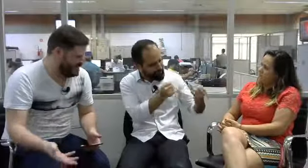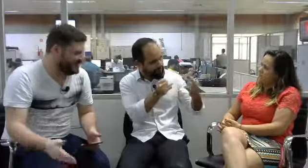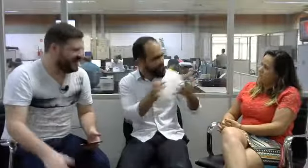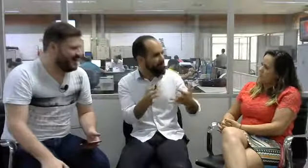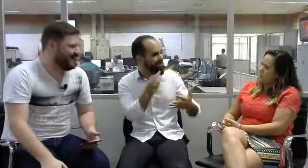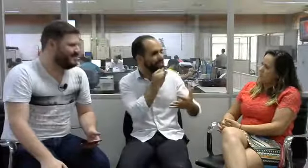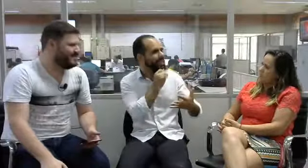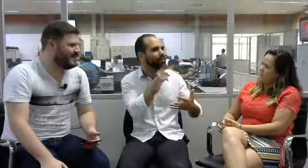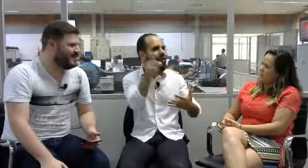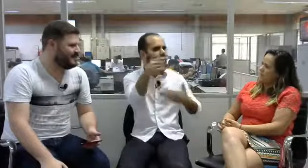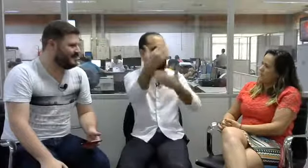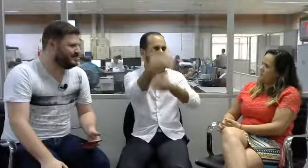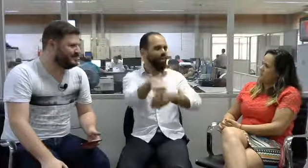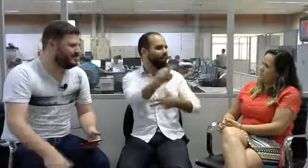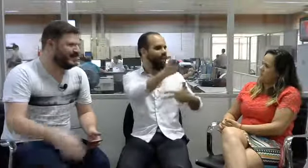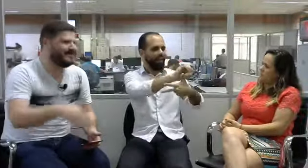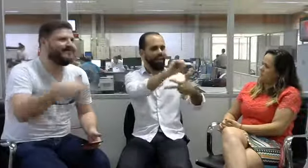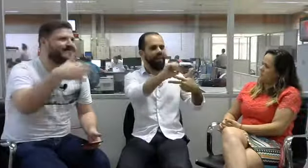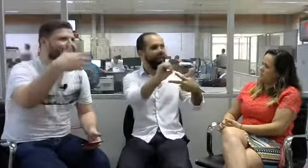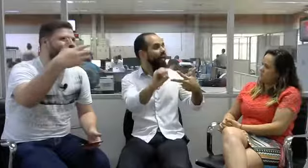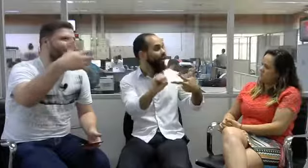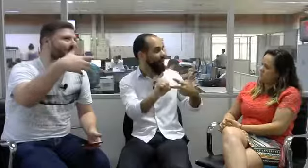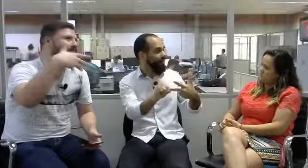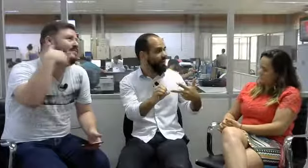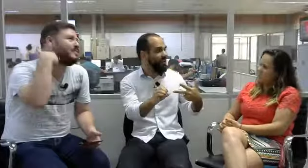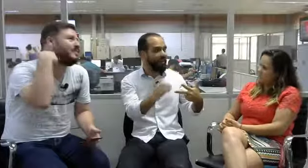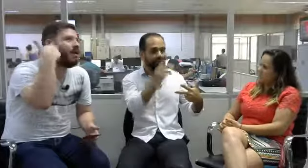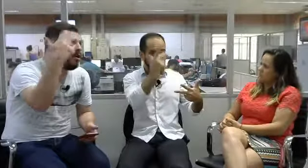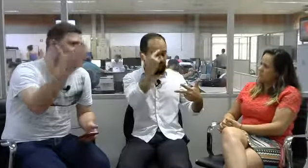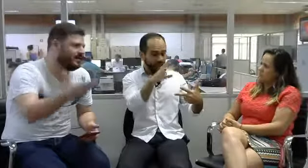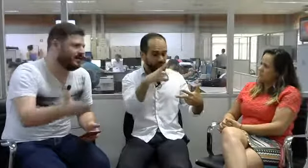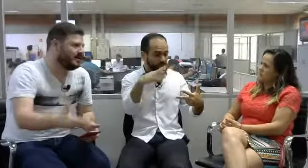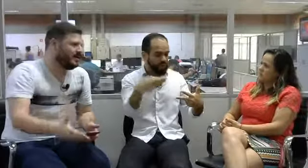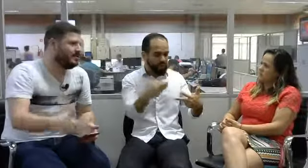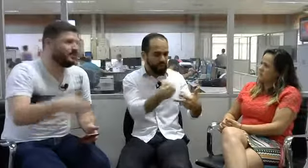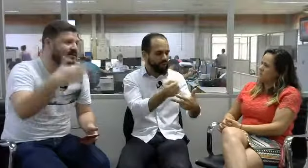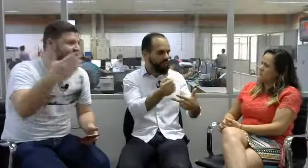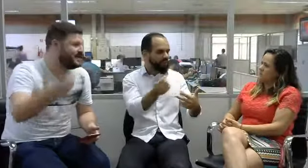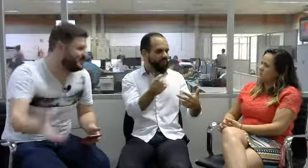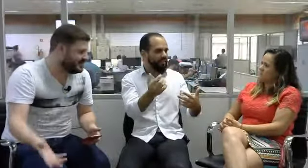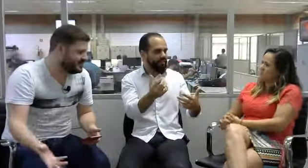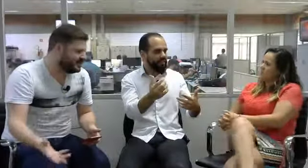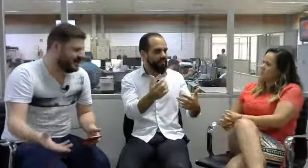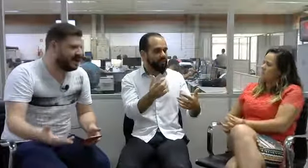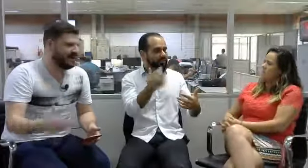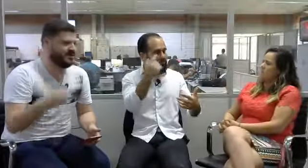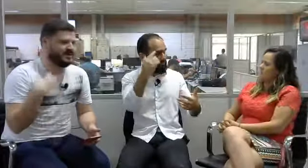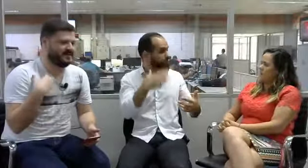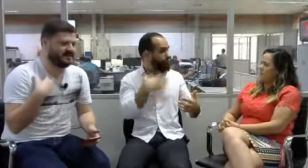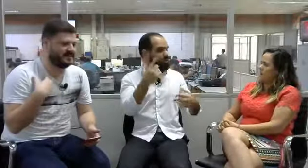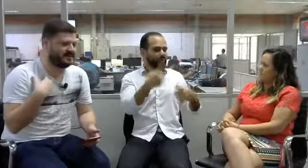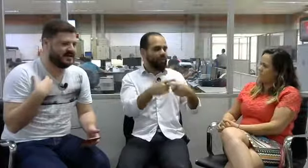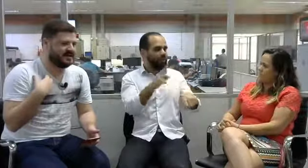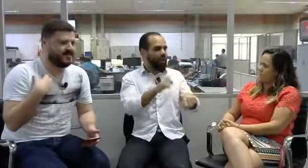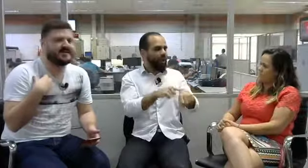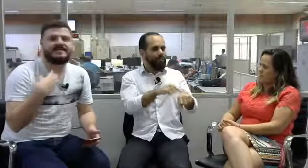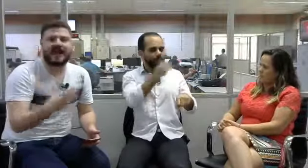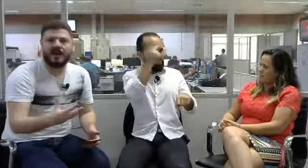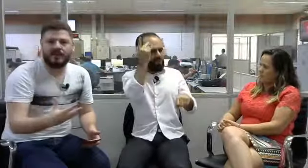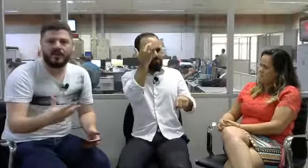ele veio numa hora importantíssima, né? Que a gente precisa pensar um pouco